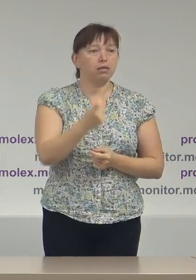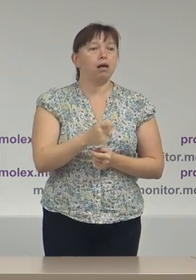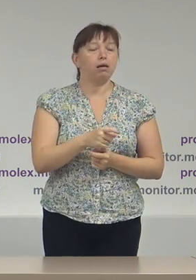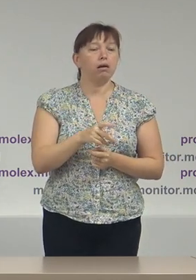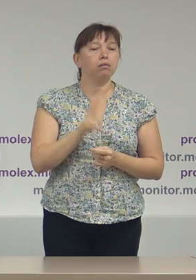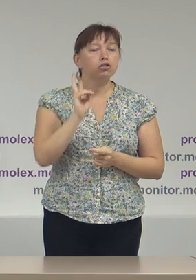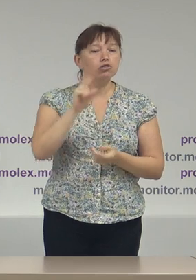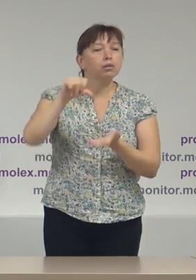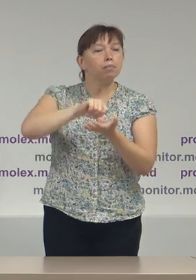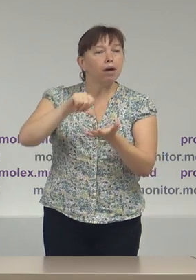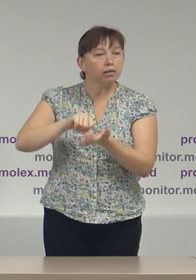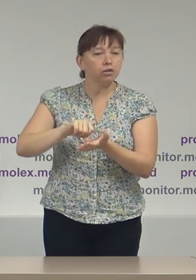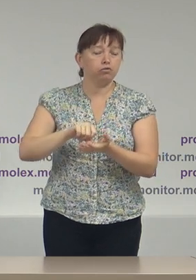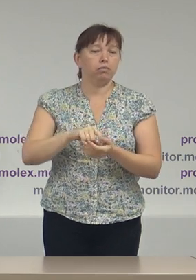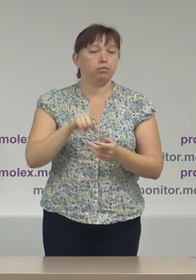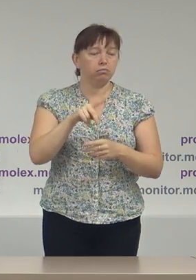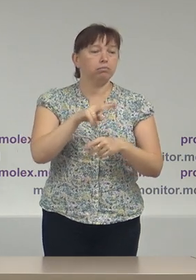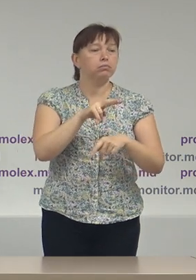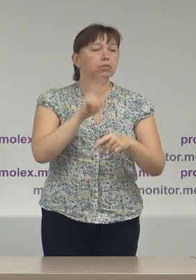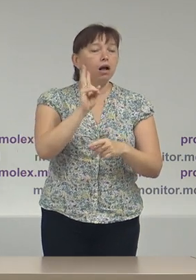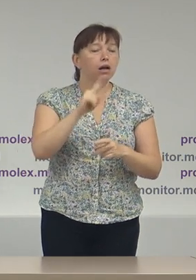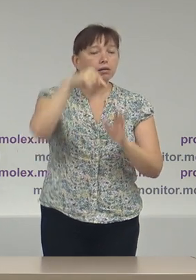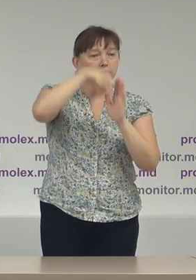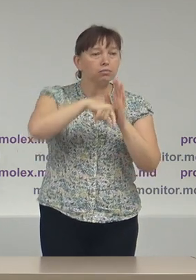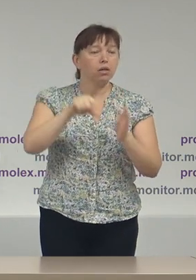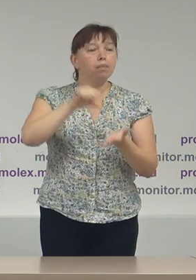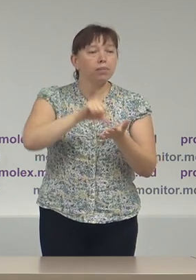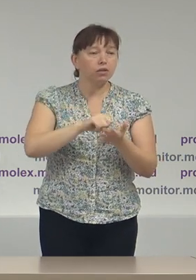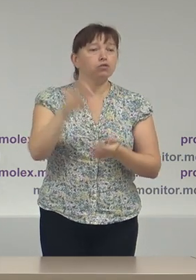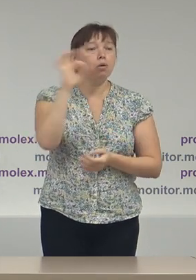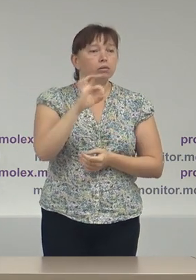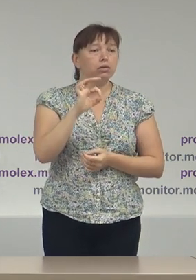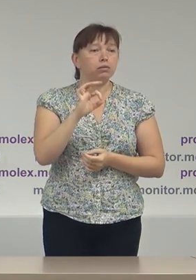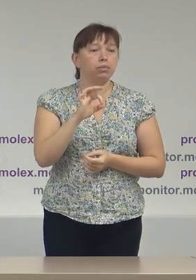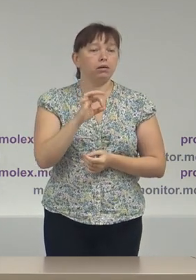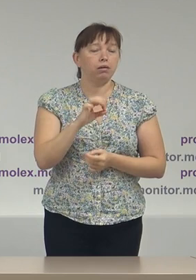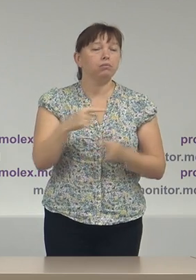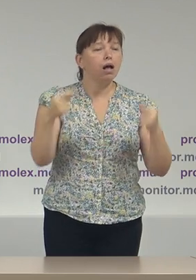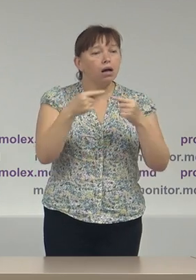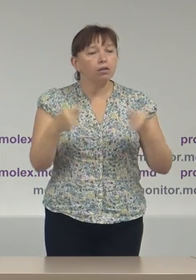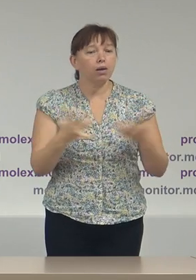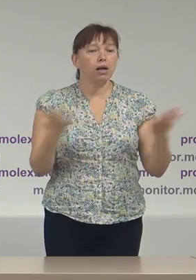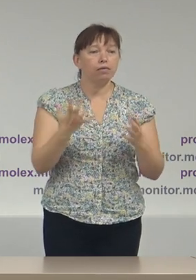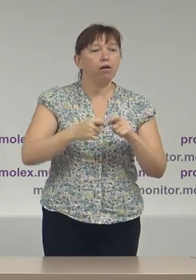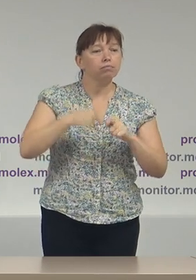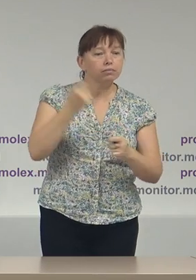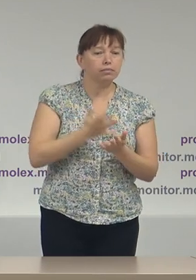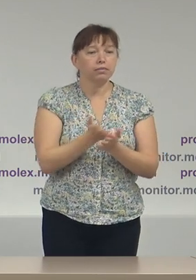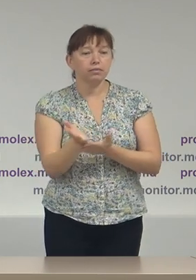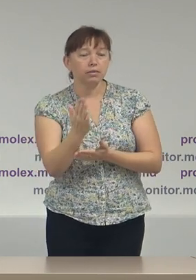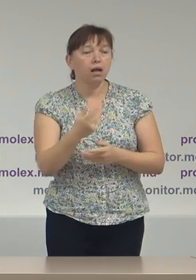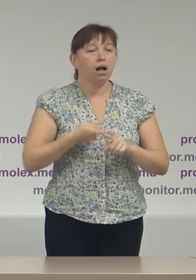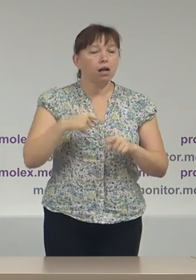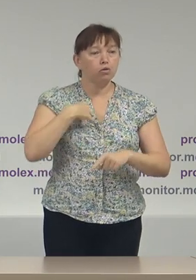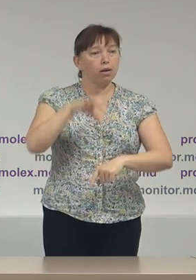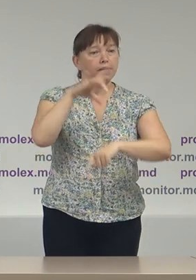relevanți în spieță organelor electorale cu privire la anumite carențe pe care noi le-am